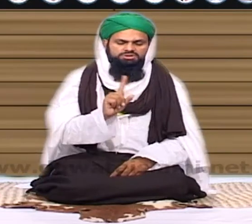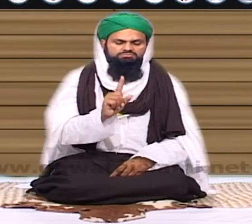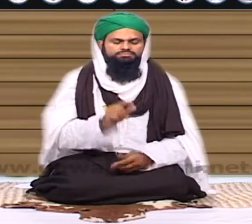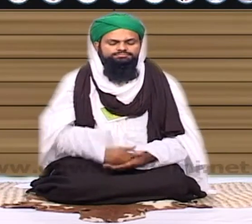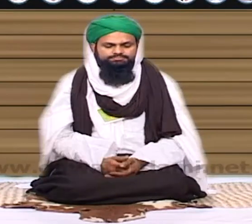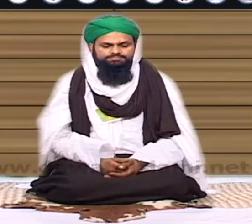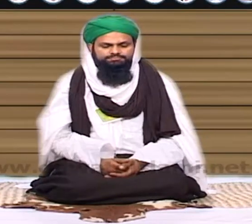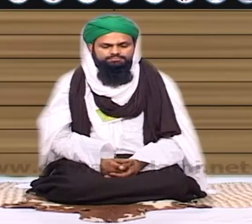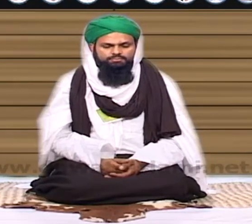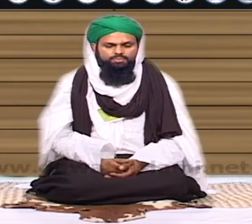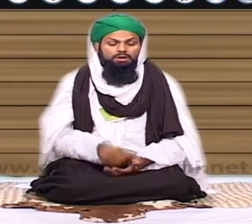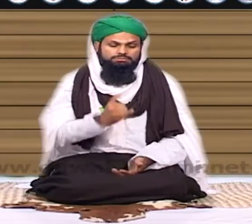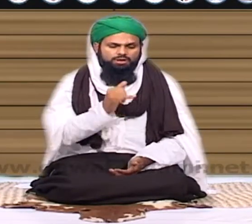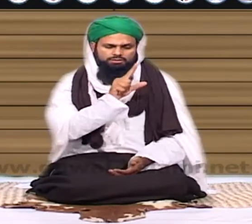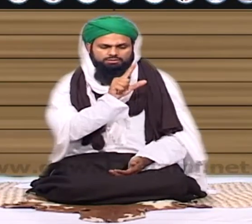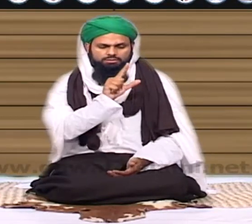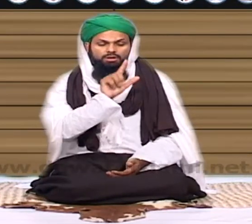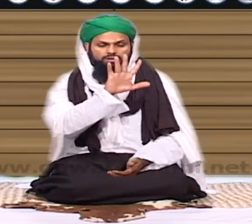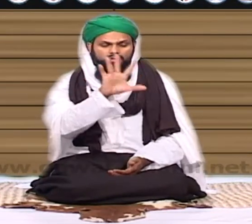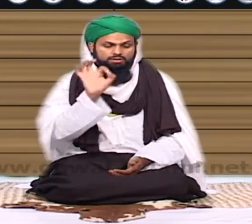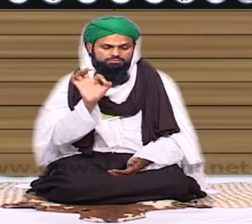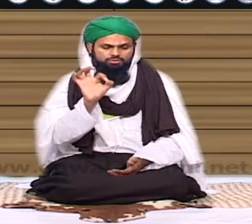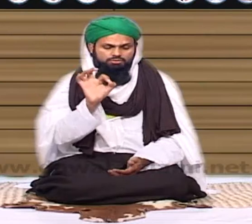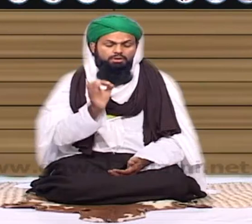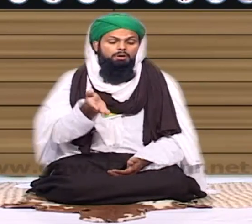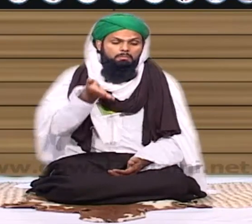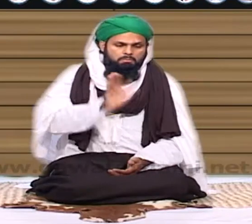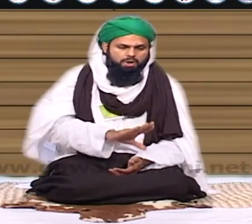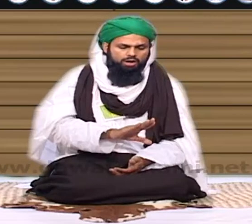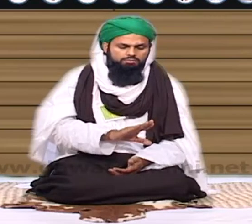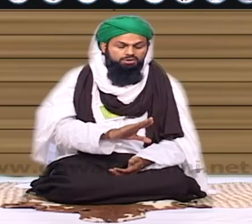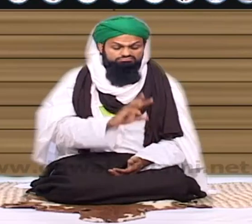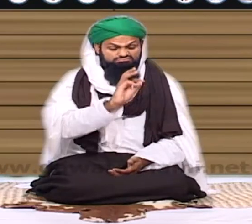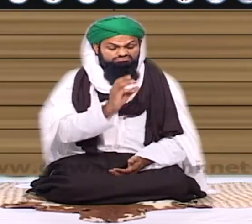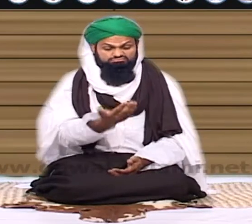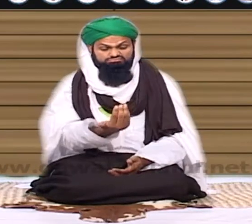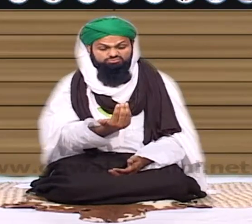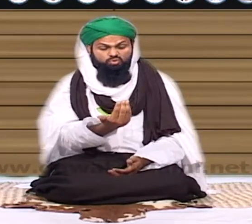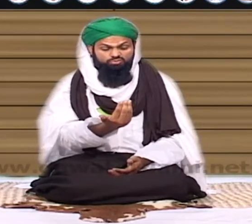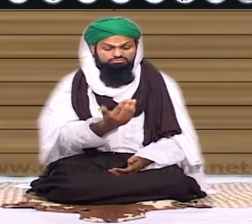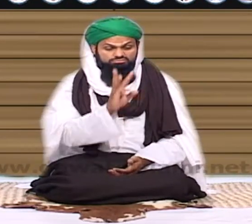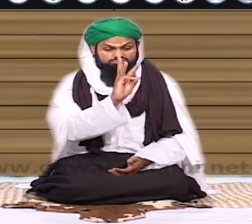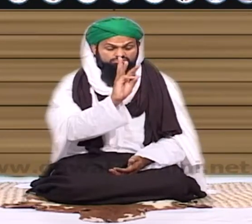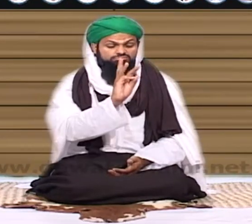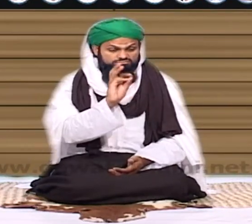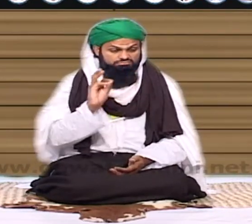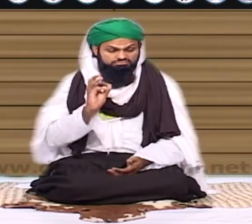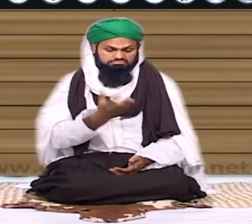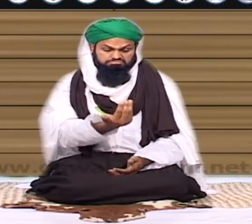ساڑھے تین سولہ آپ نے تو جاتا کہ دیڑھ سو میں کام دی پڑھ جائے پھر وہ لڑائے لگنا چیز ہو ثابت ہے وہاں تے کرنا